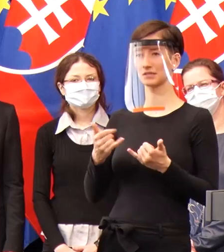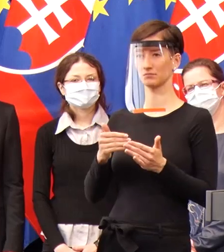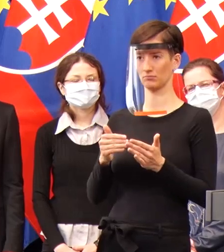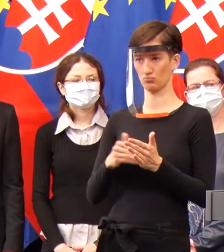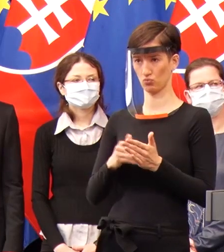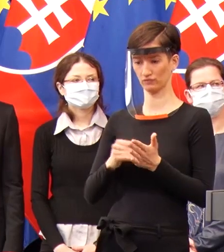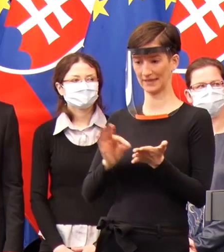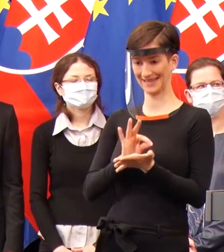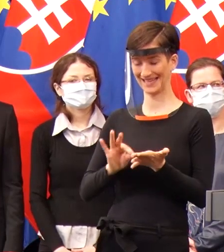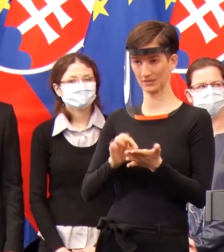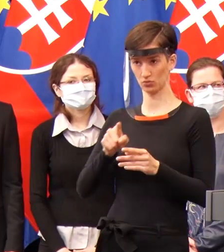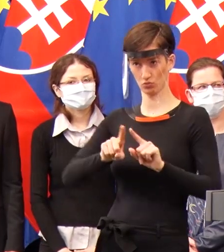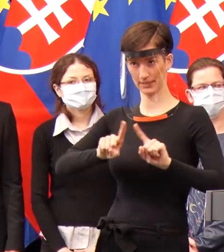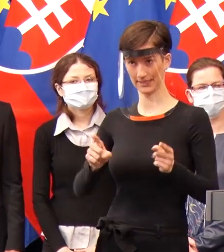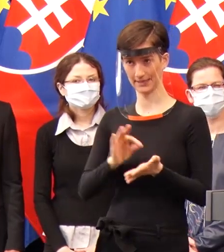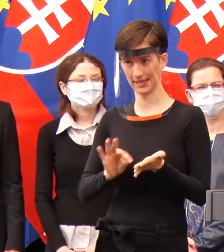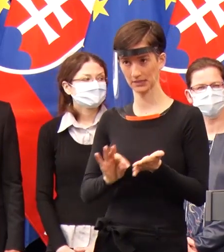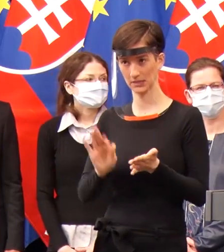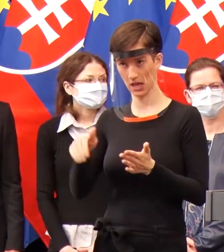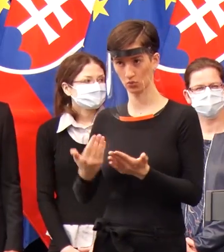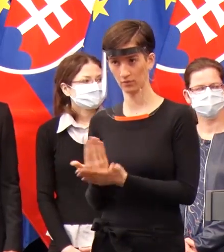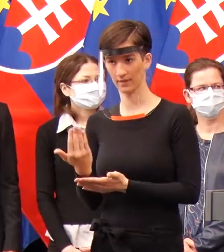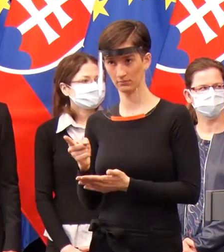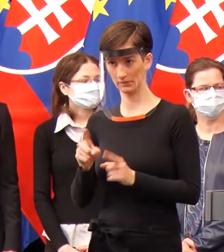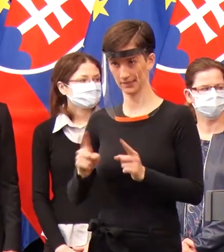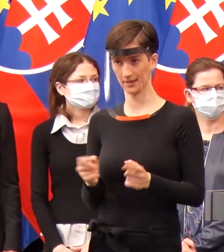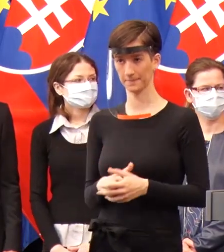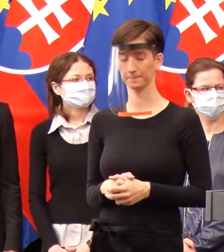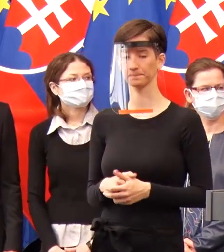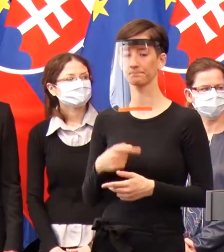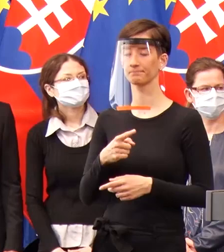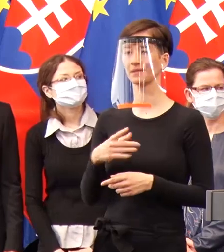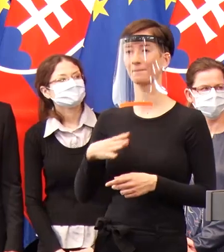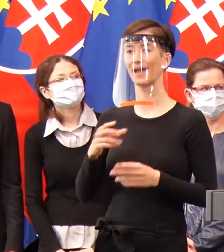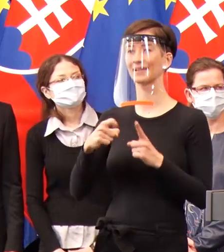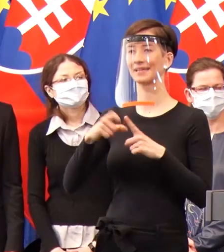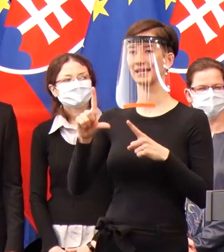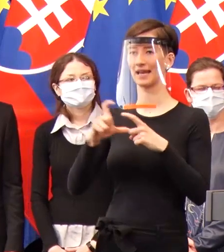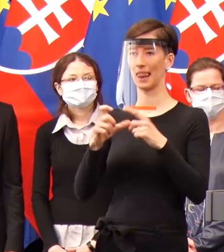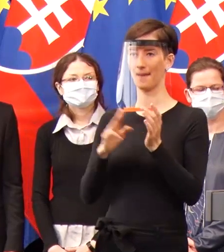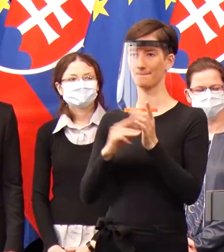Tu by som napríklad poprosil doktora Klempu, aby nám toto objasnil, lebo v tomto je on odborník.